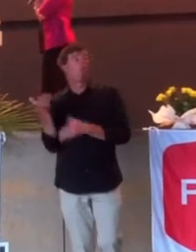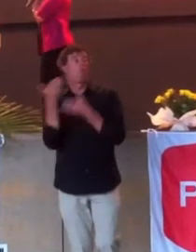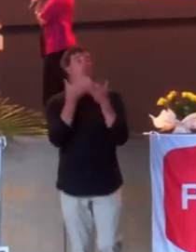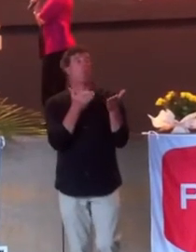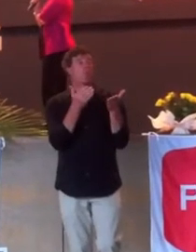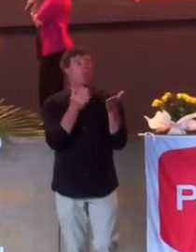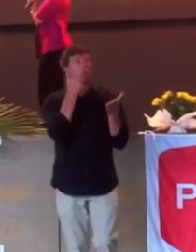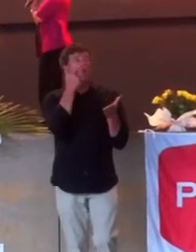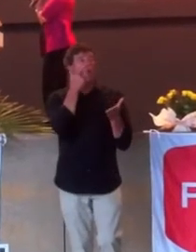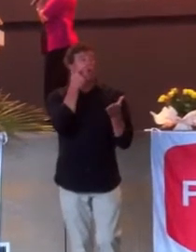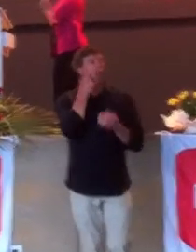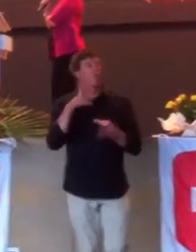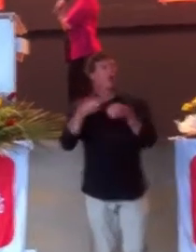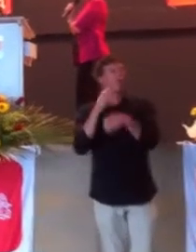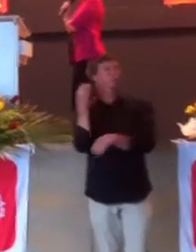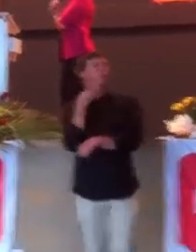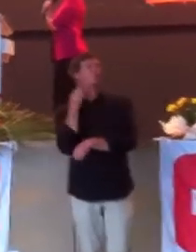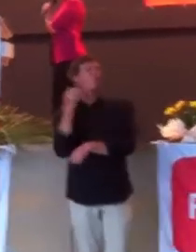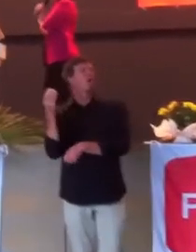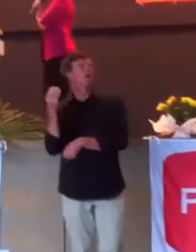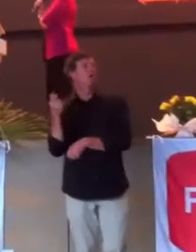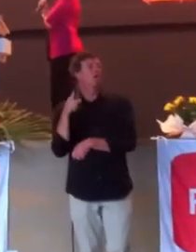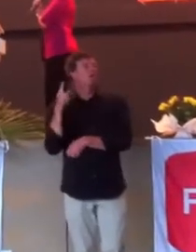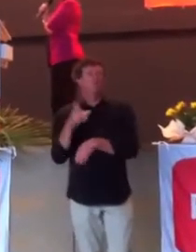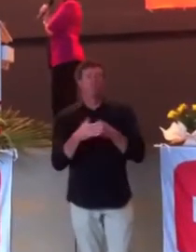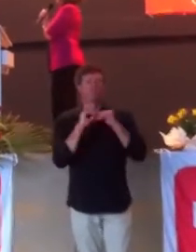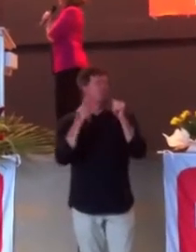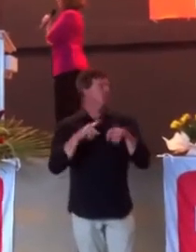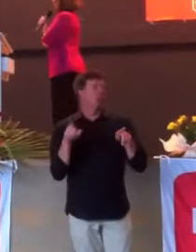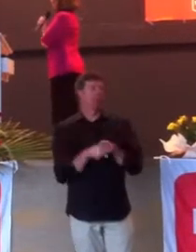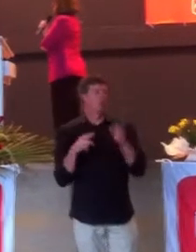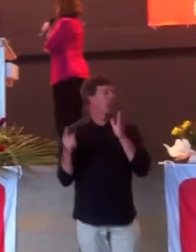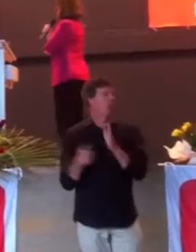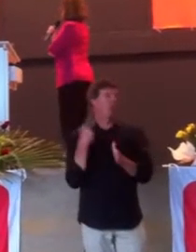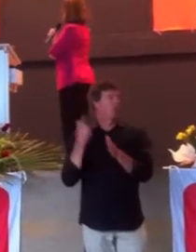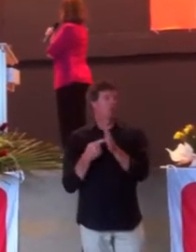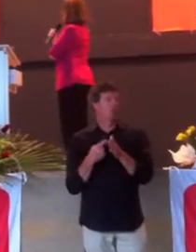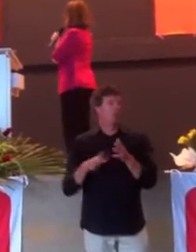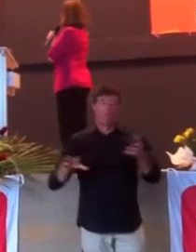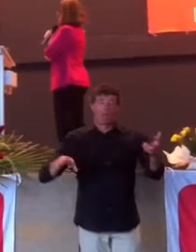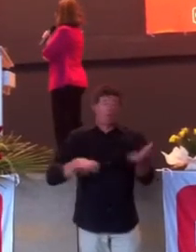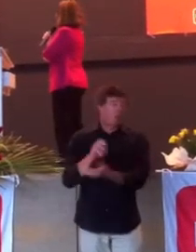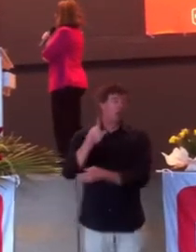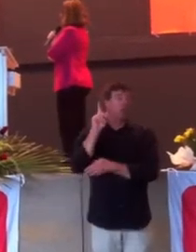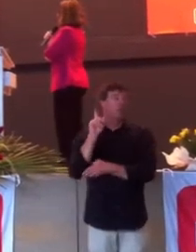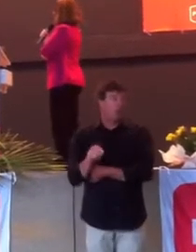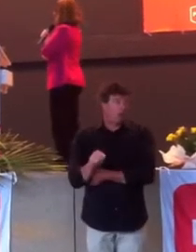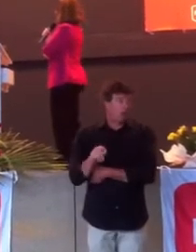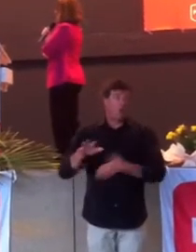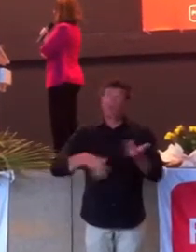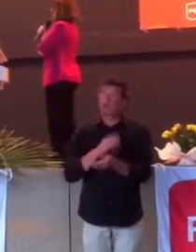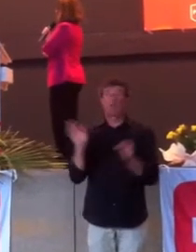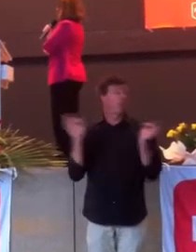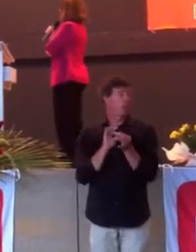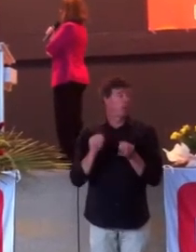que le camp bourgeois, qui a une fâcheuse tendance, a proposé toujours les mêmes solutions, que la crise économique soit là, que la crise économique